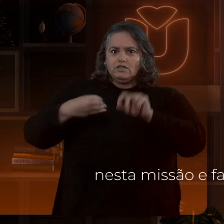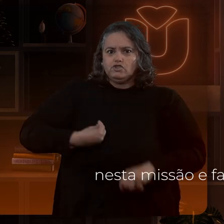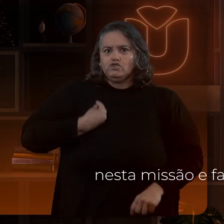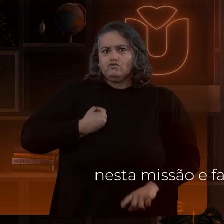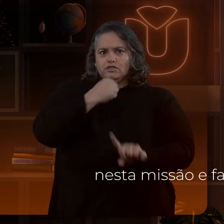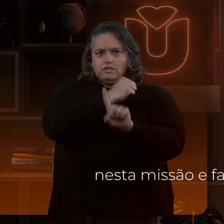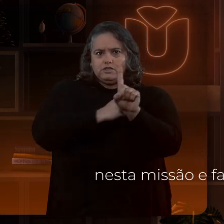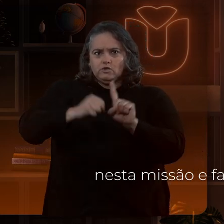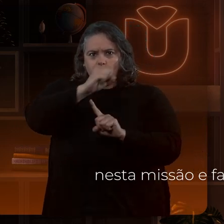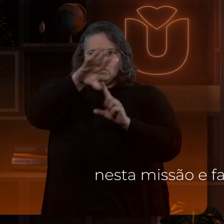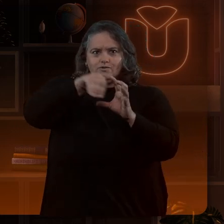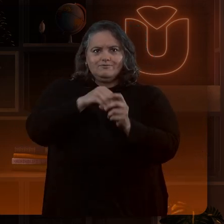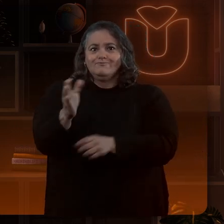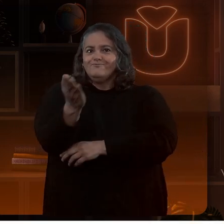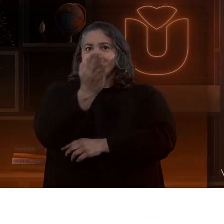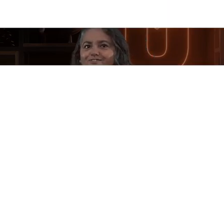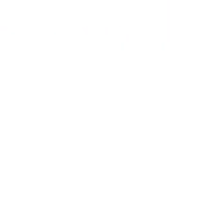vida das pessoas. Vem com a gente!